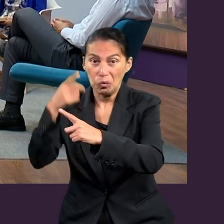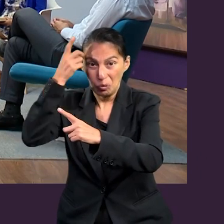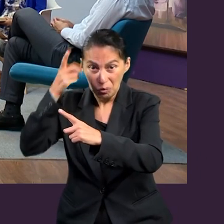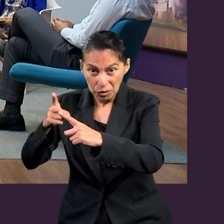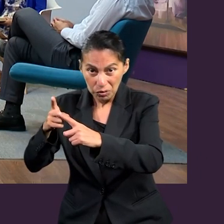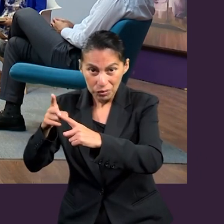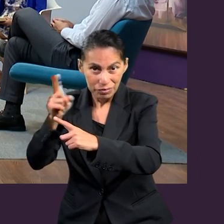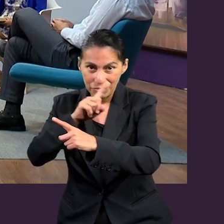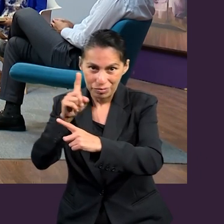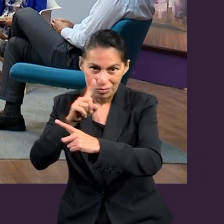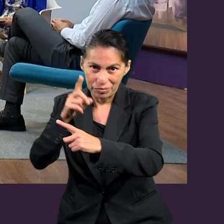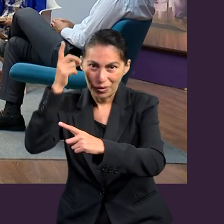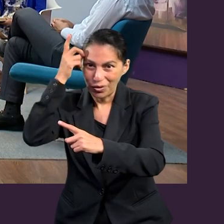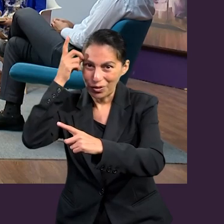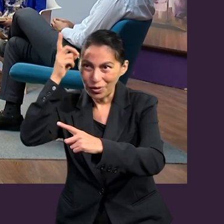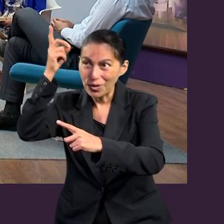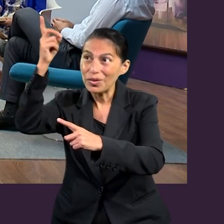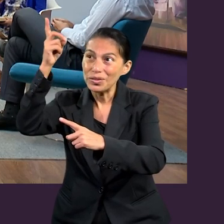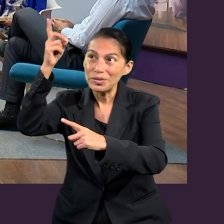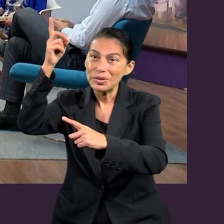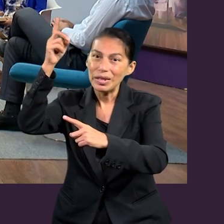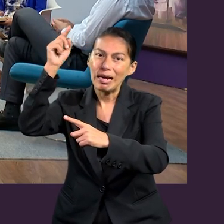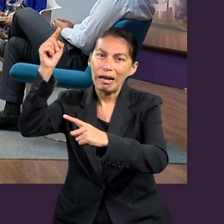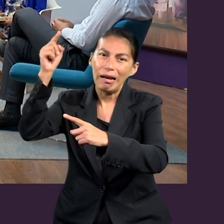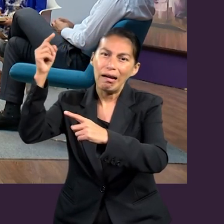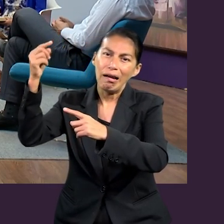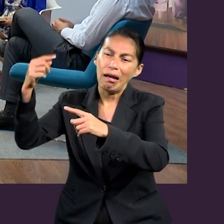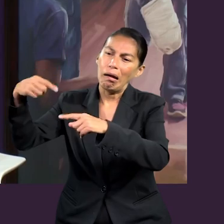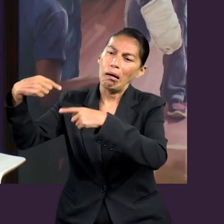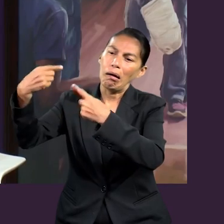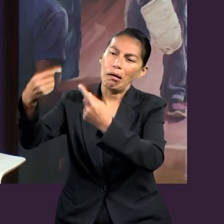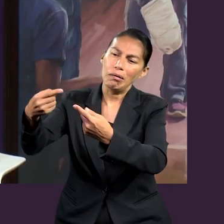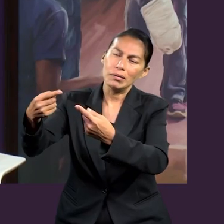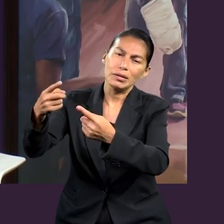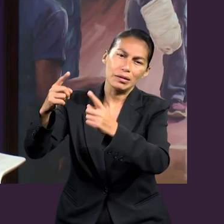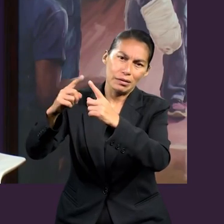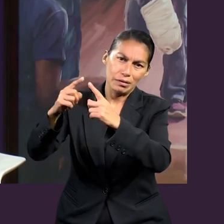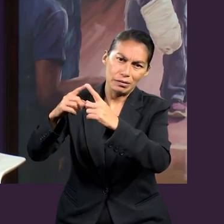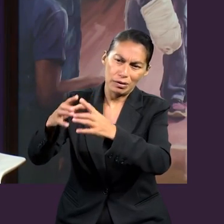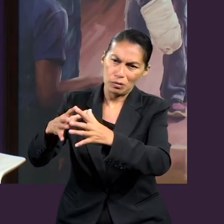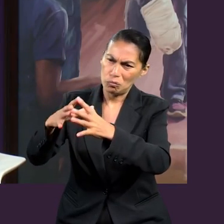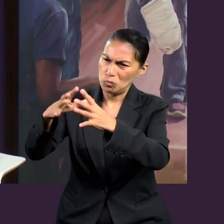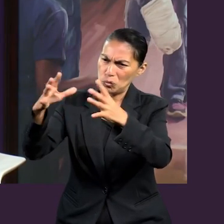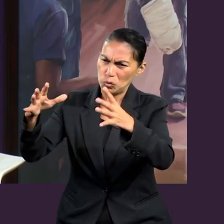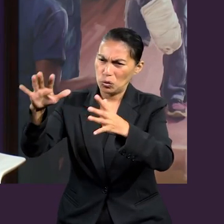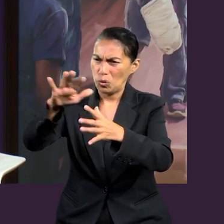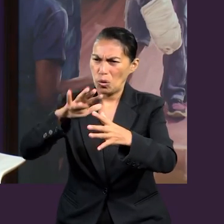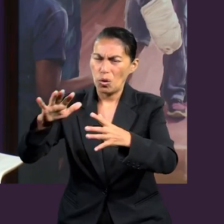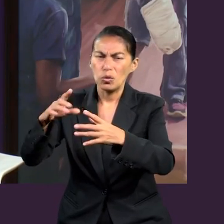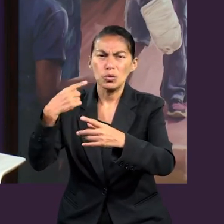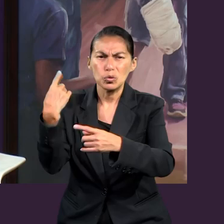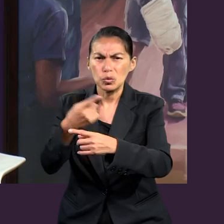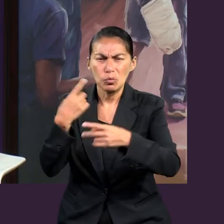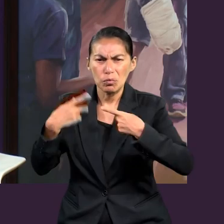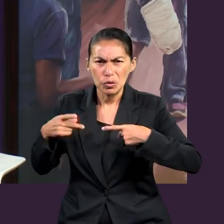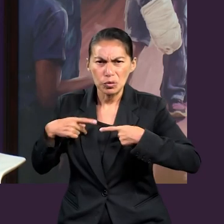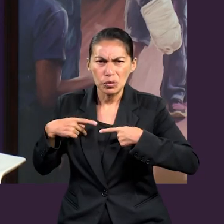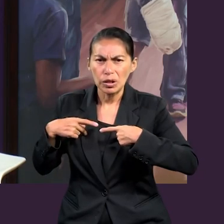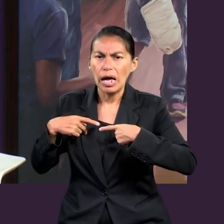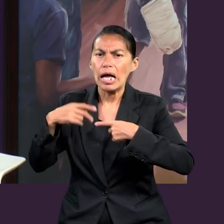humanos establecimos, sino que fue Dios mismo quien proveyó y guió para que esta avanzara y creciera. Por eso la importancia de lo